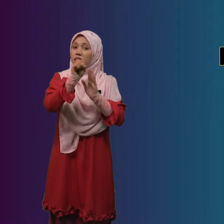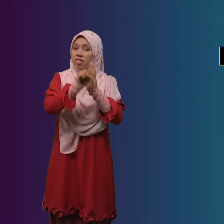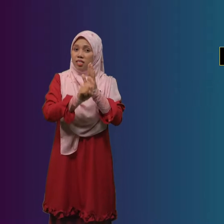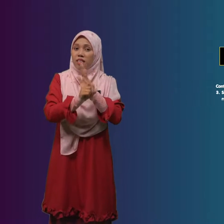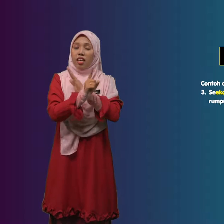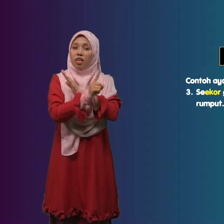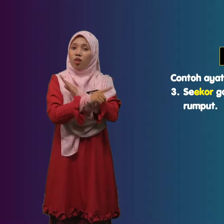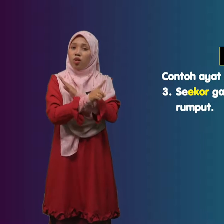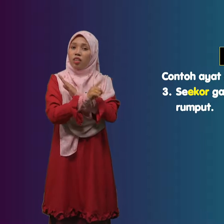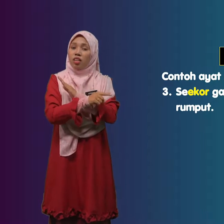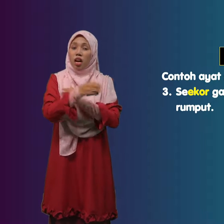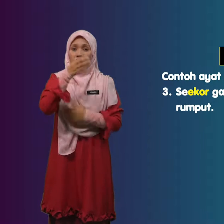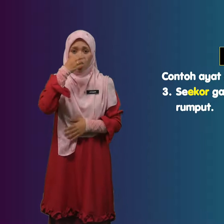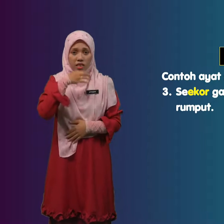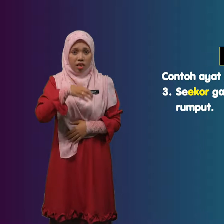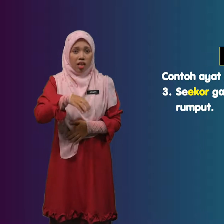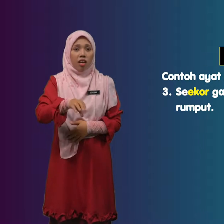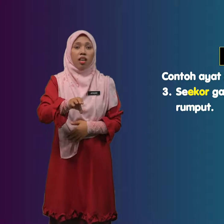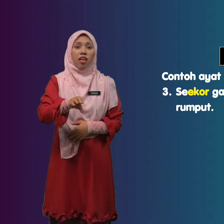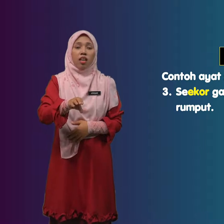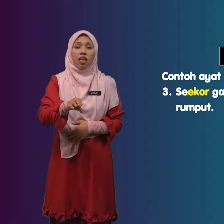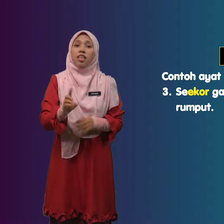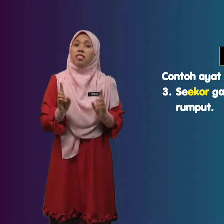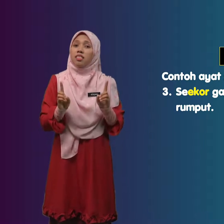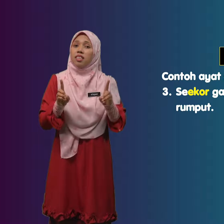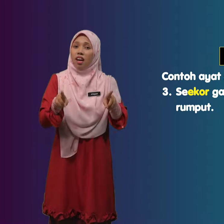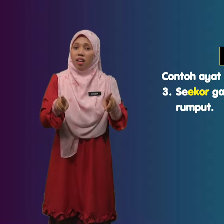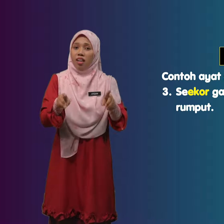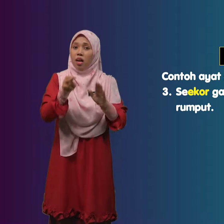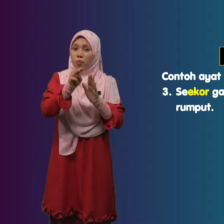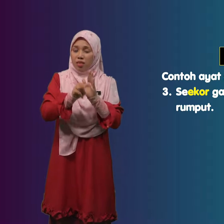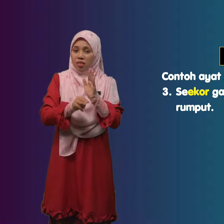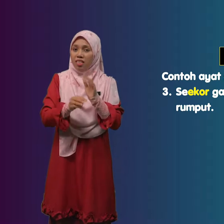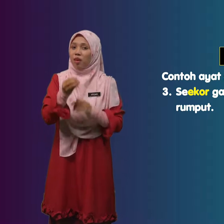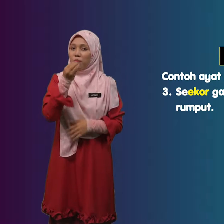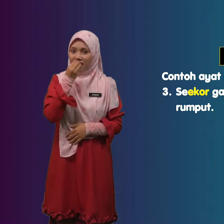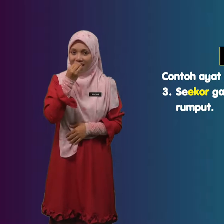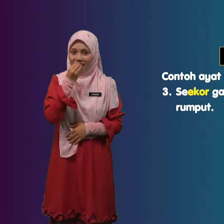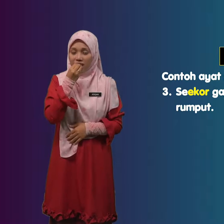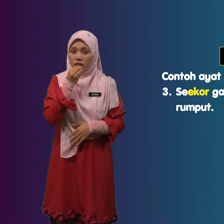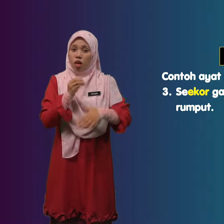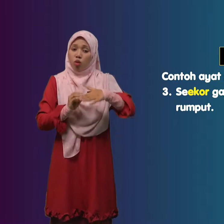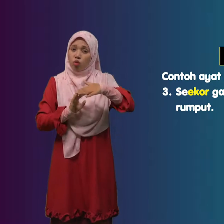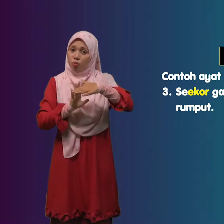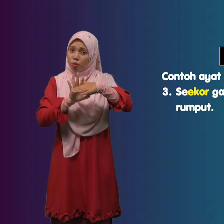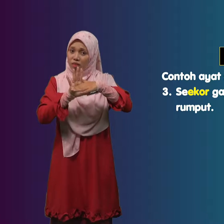Seekor Gajah Sedang Memakan Rumput